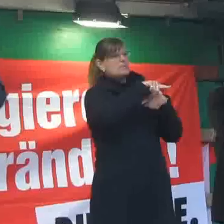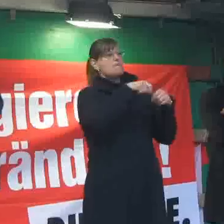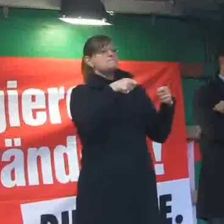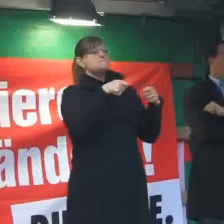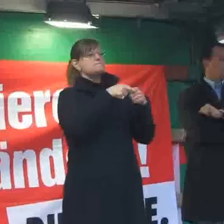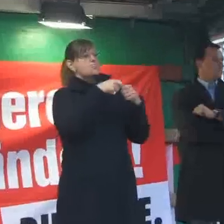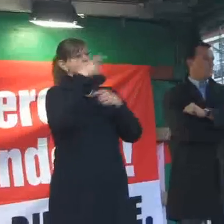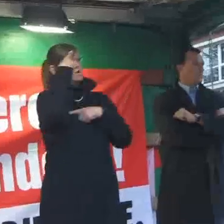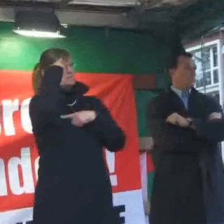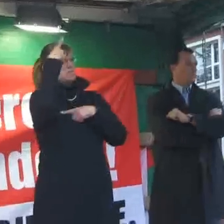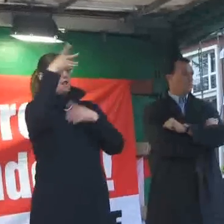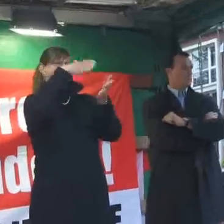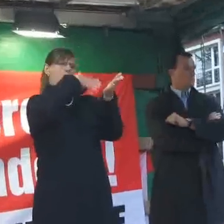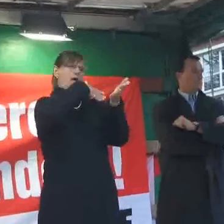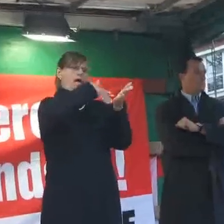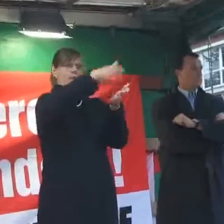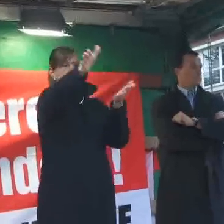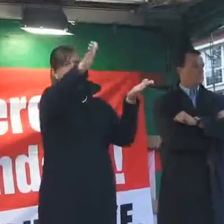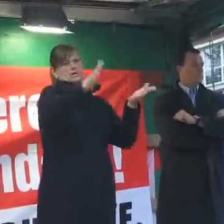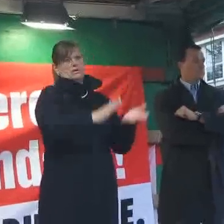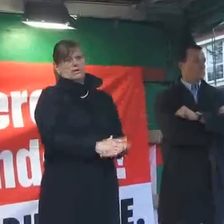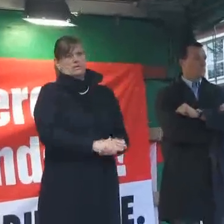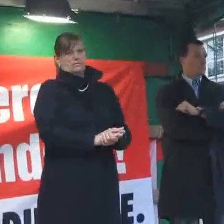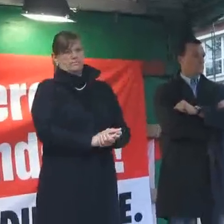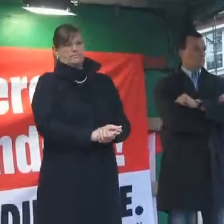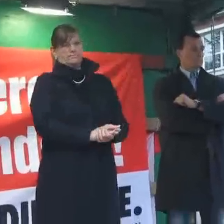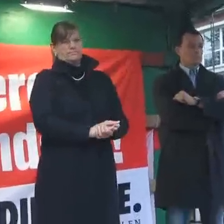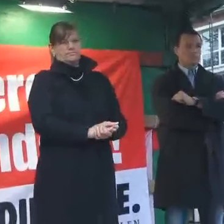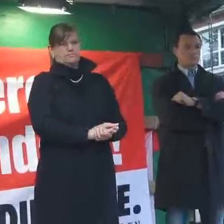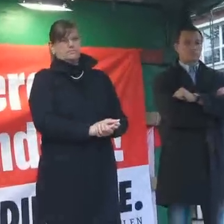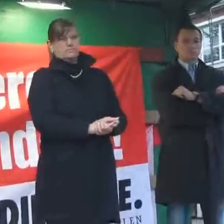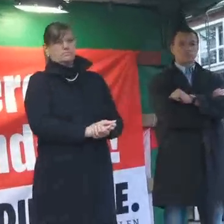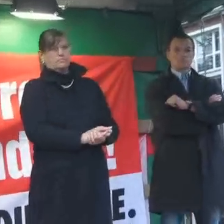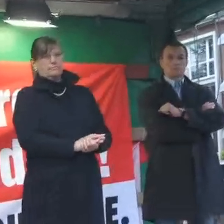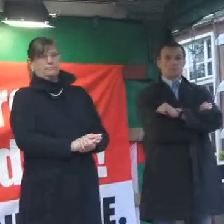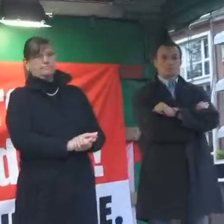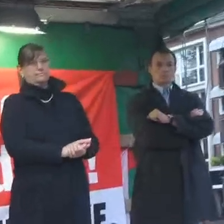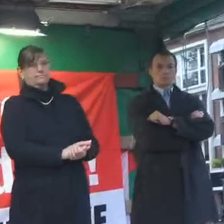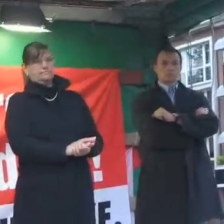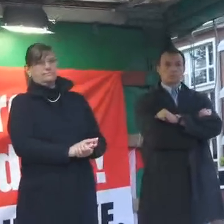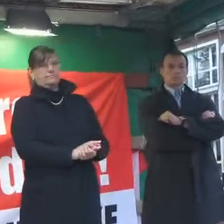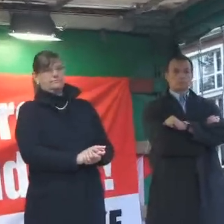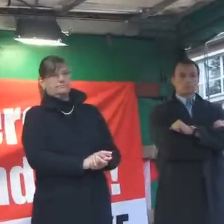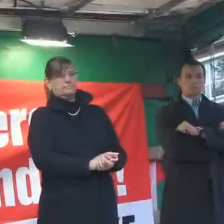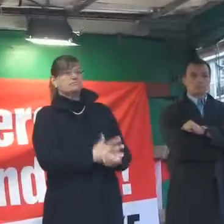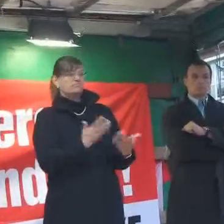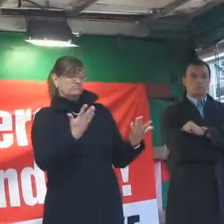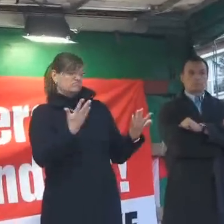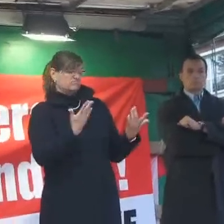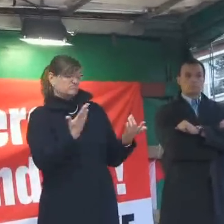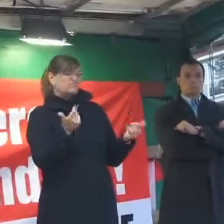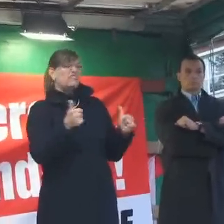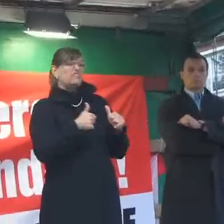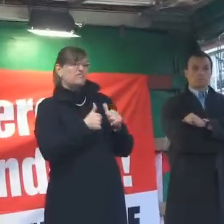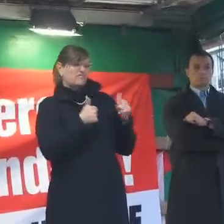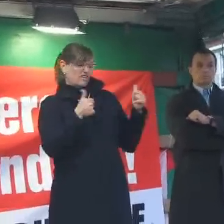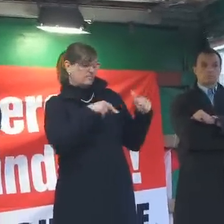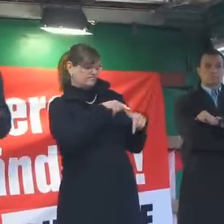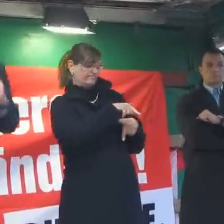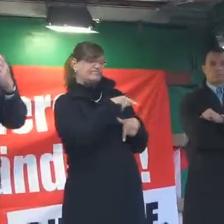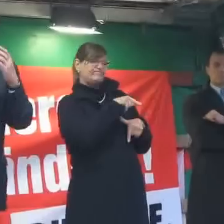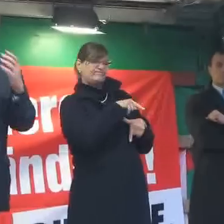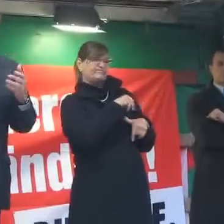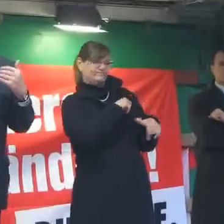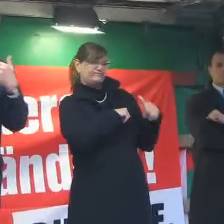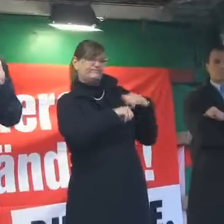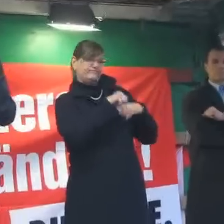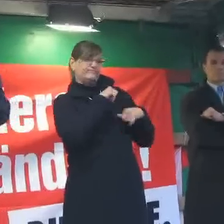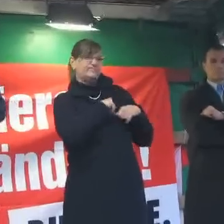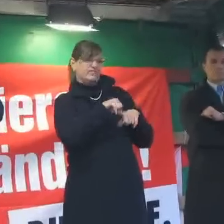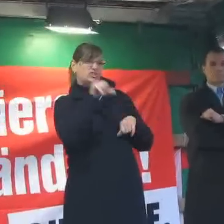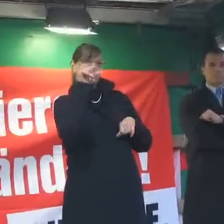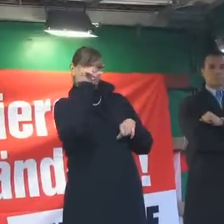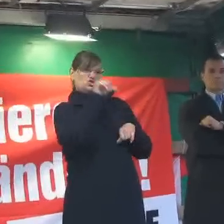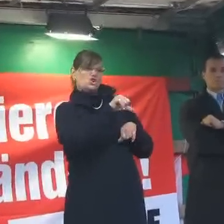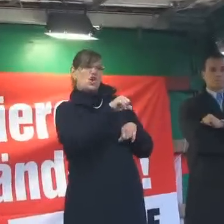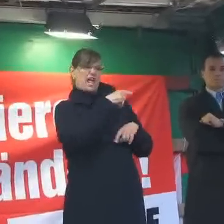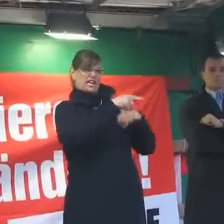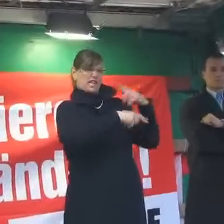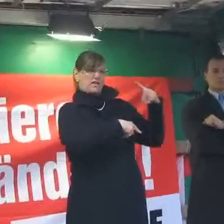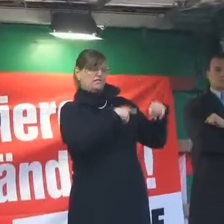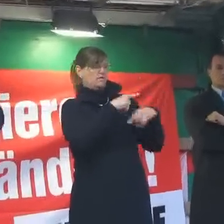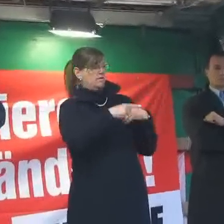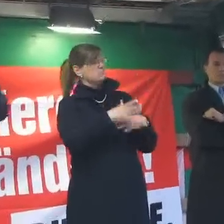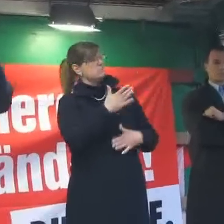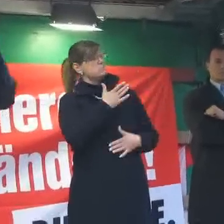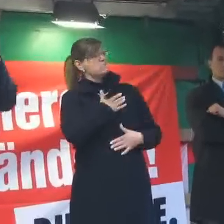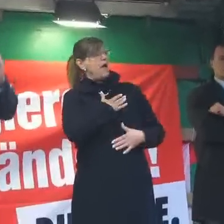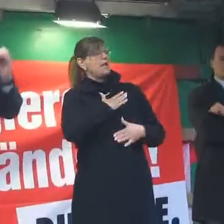abgelehnt. Und damit Sie wissen, wie sich das so schlecht entwickelt hat, sage ich etwas aus meiner Heimat, dem